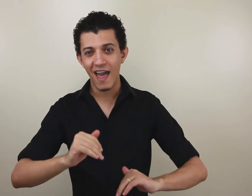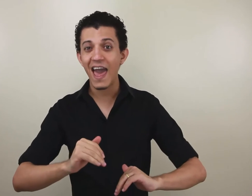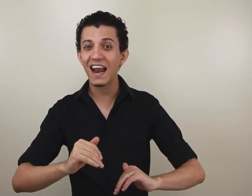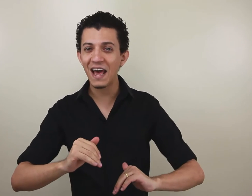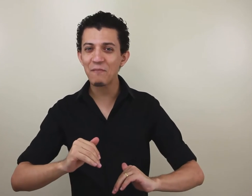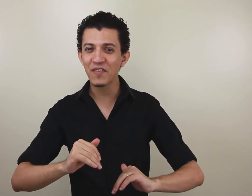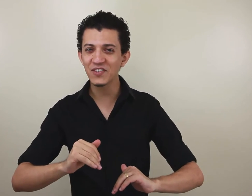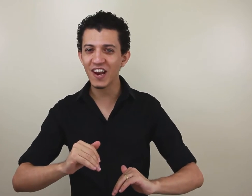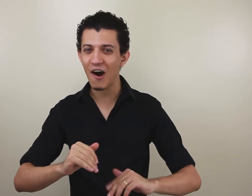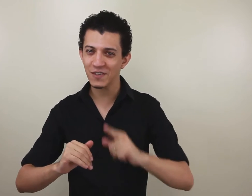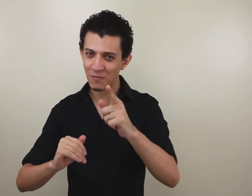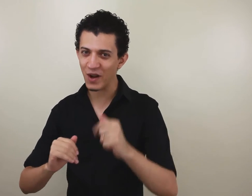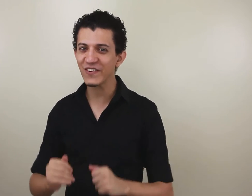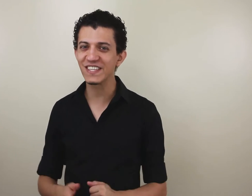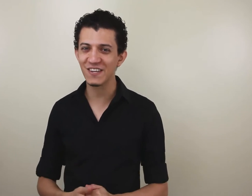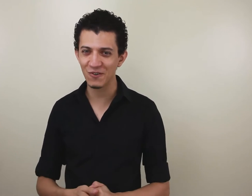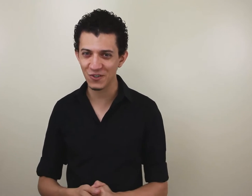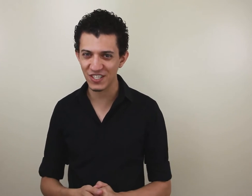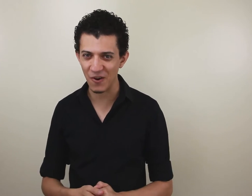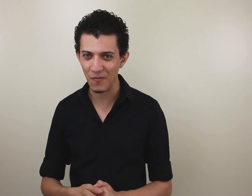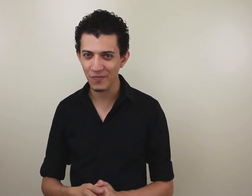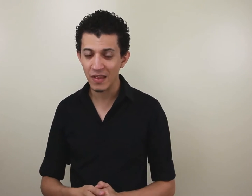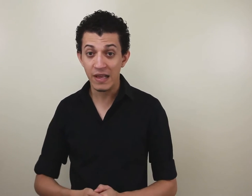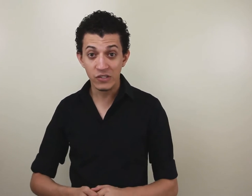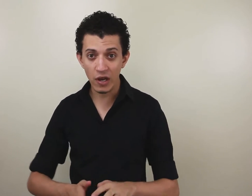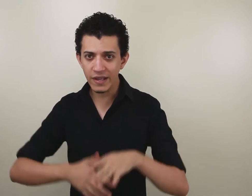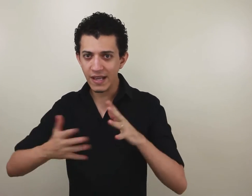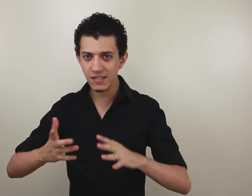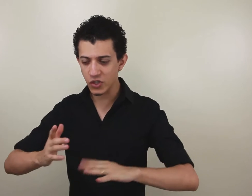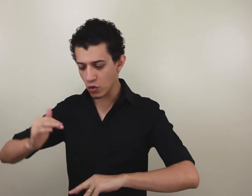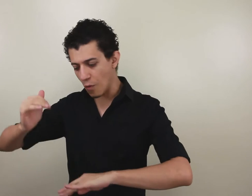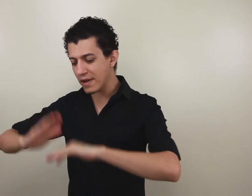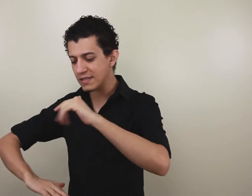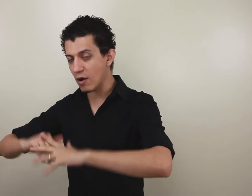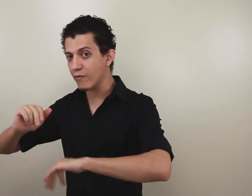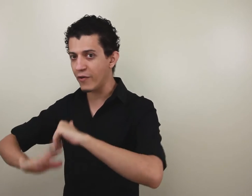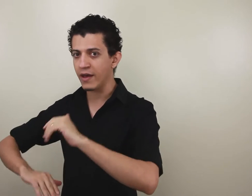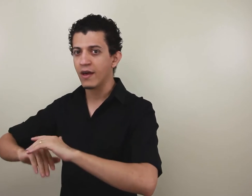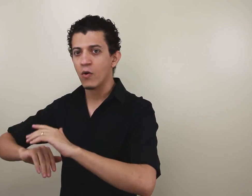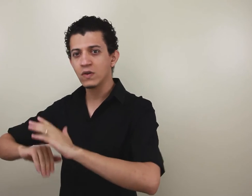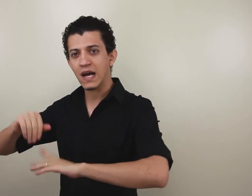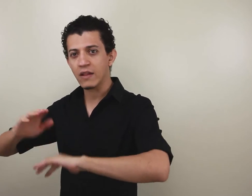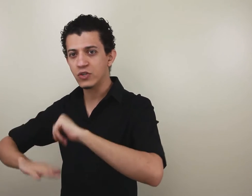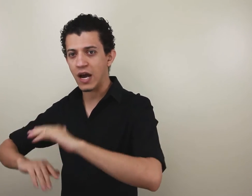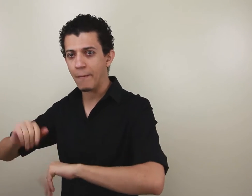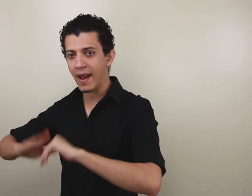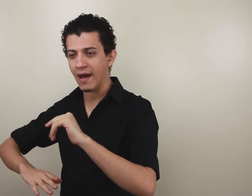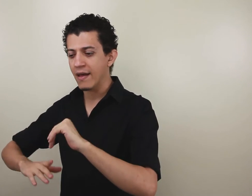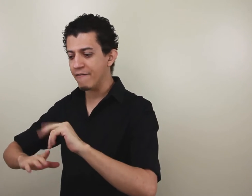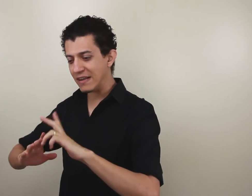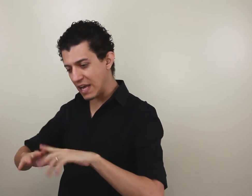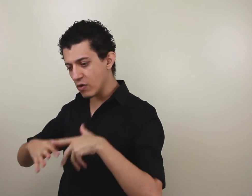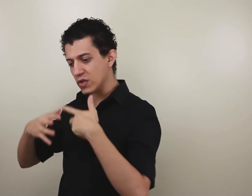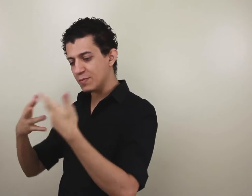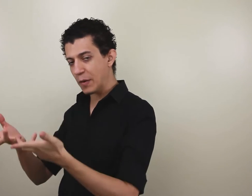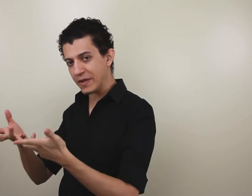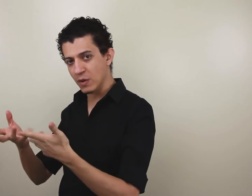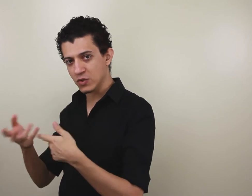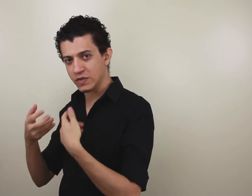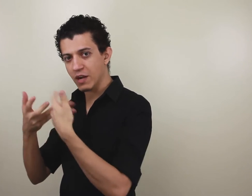Ela é profissional, você pode fazer essa construção. Só que nesse sentido, como é o sinal que foi usado já para fazer com as suas próprias mãos ou ter